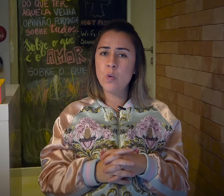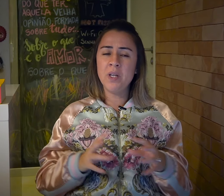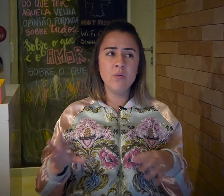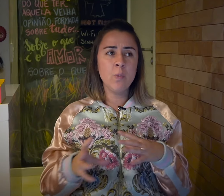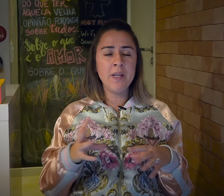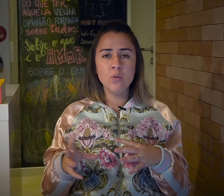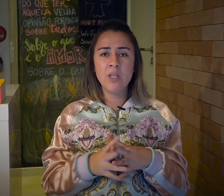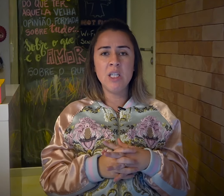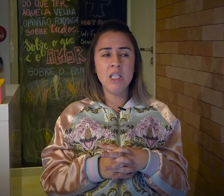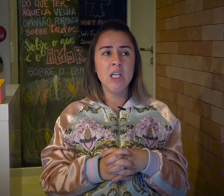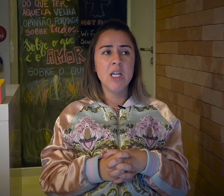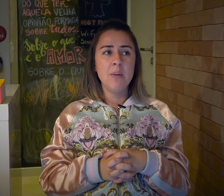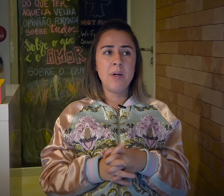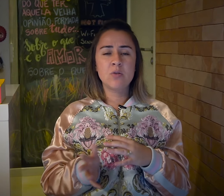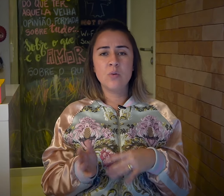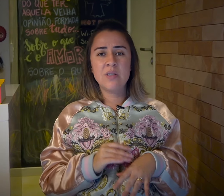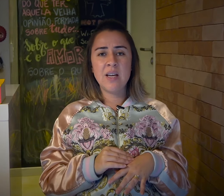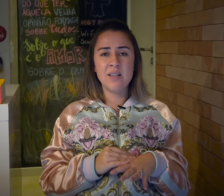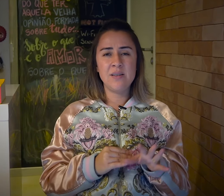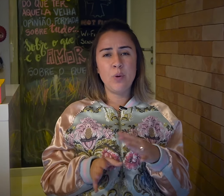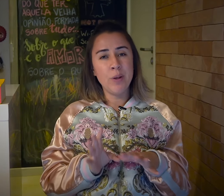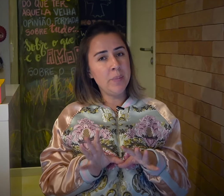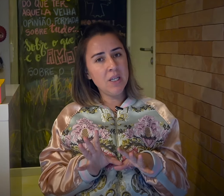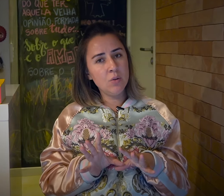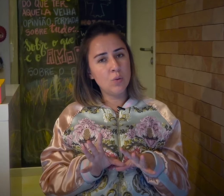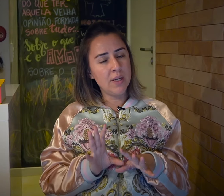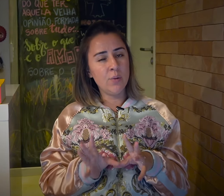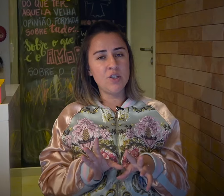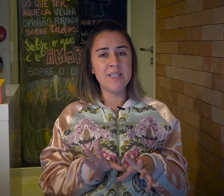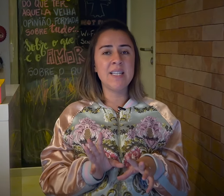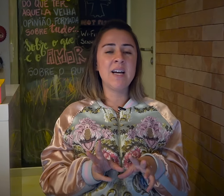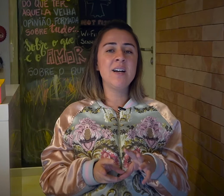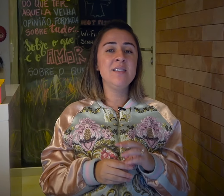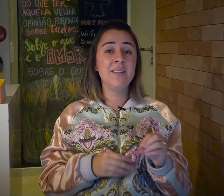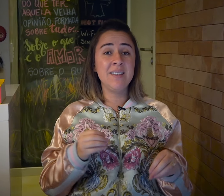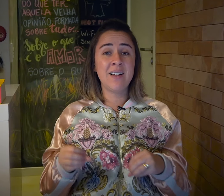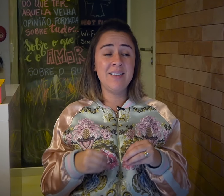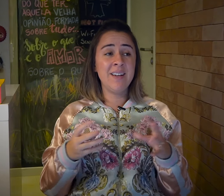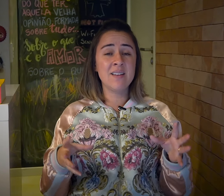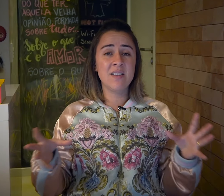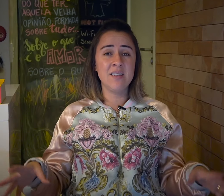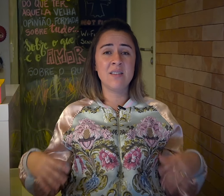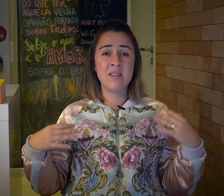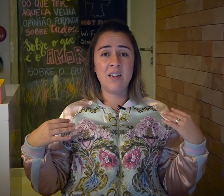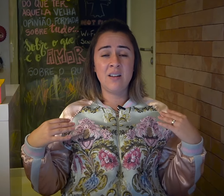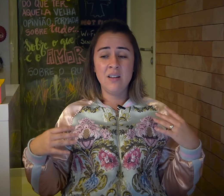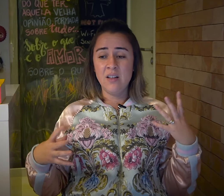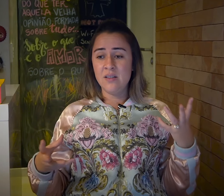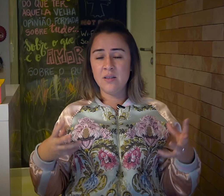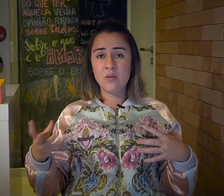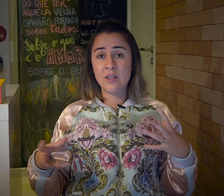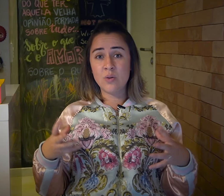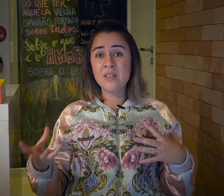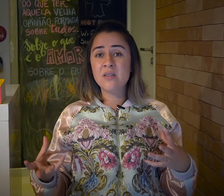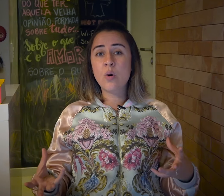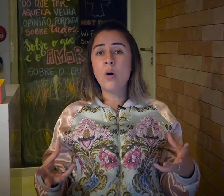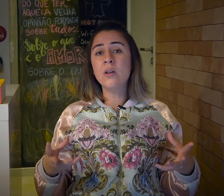culminando em um período em que passou-se a se proibir a linguagem de sinais e a tentar integrar as crianças nas outras escolas,